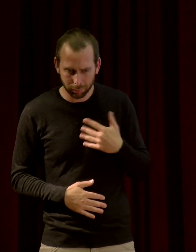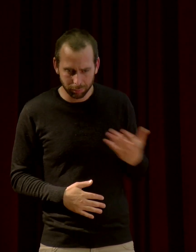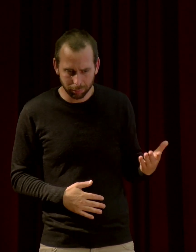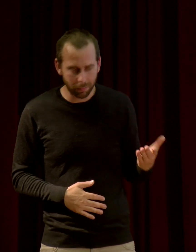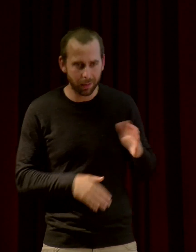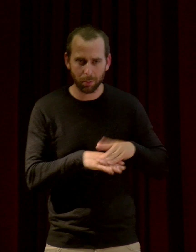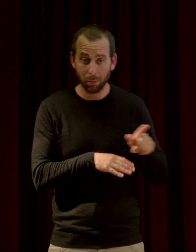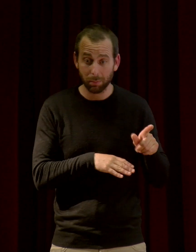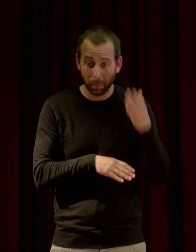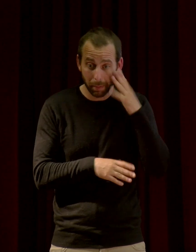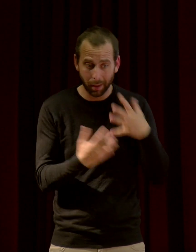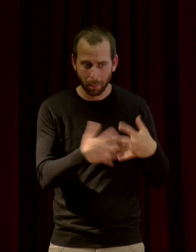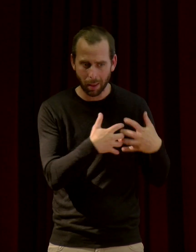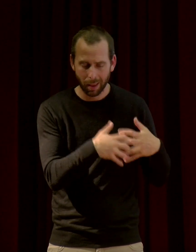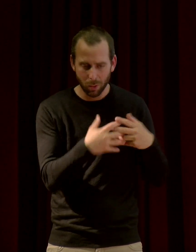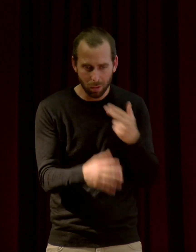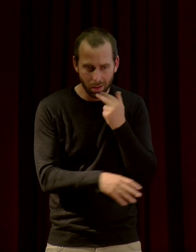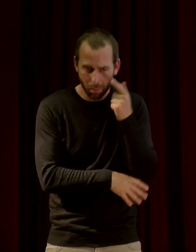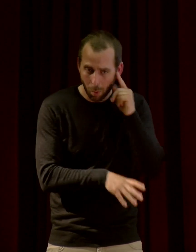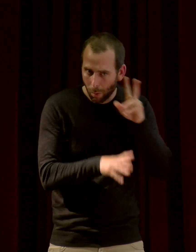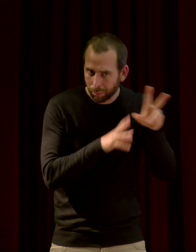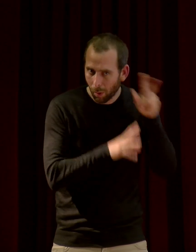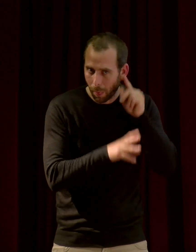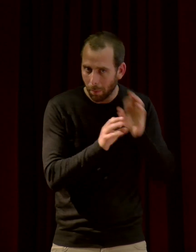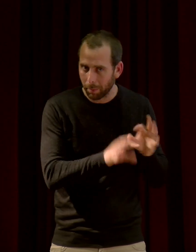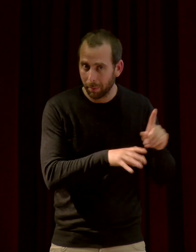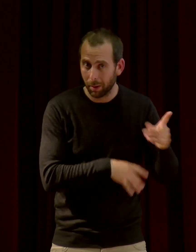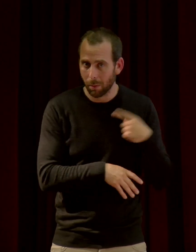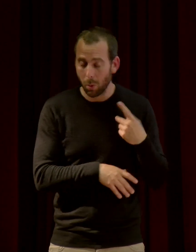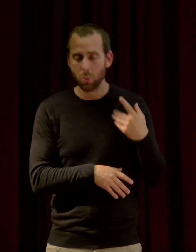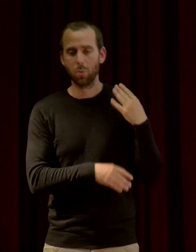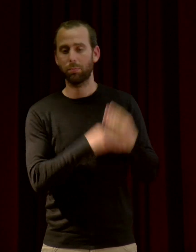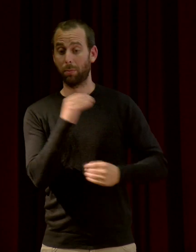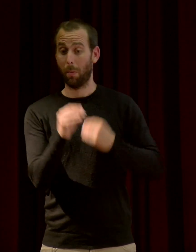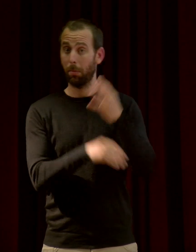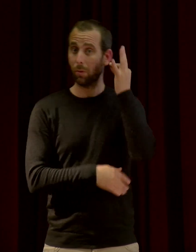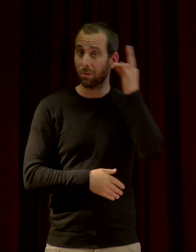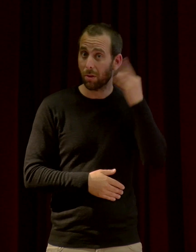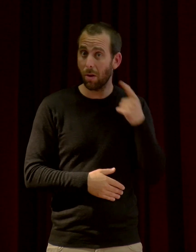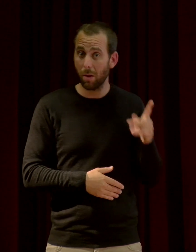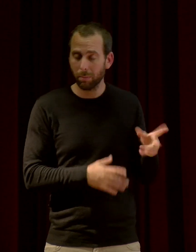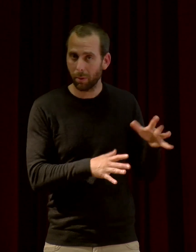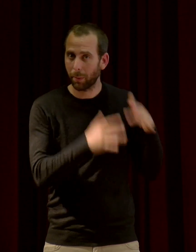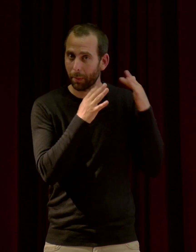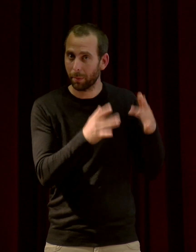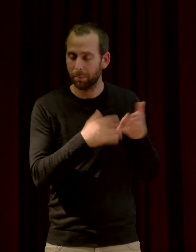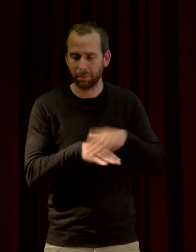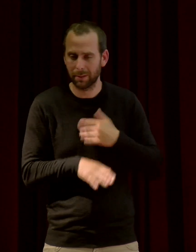appareils qui vous révèlent les chauves-souris, en fait, il y tout un autre monde sonore qui nous est inaccessible, dans lequel évoluent les chauves-souris.